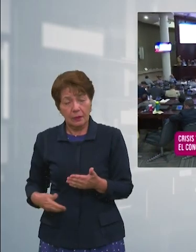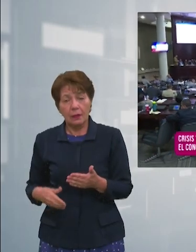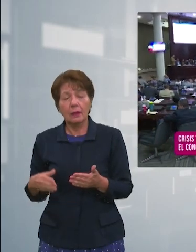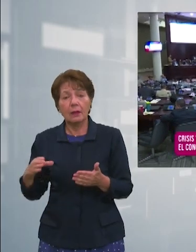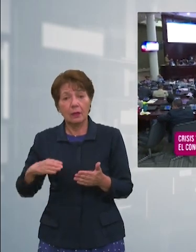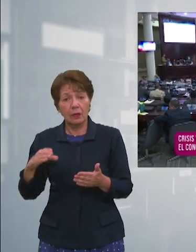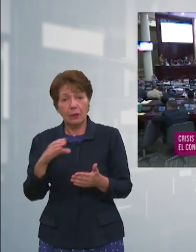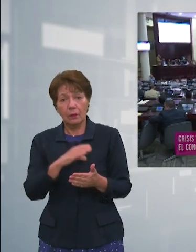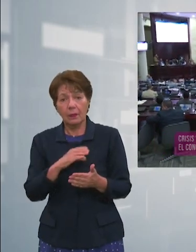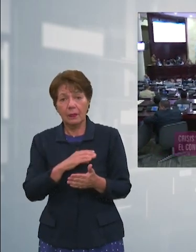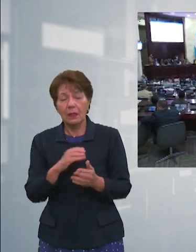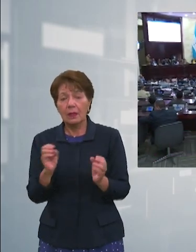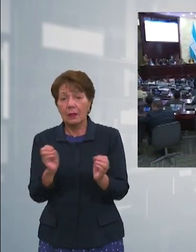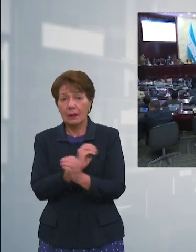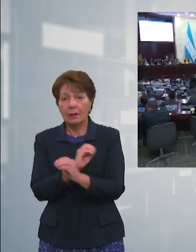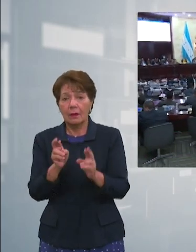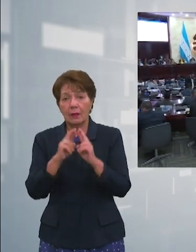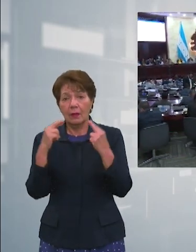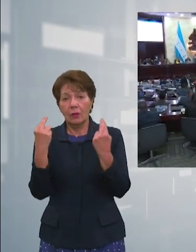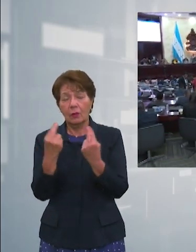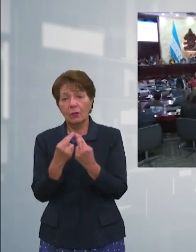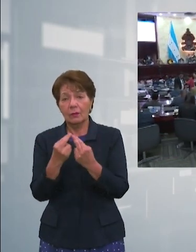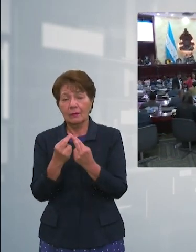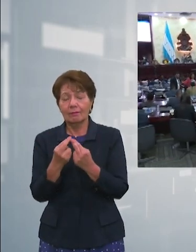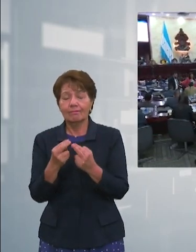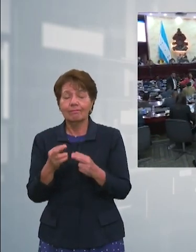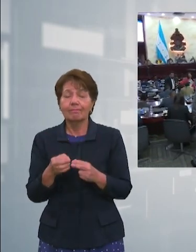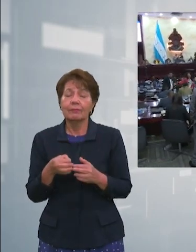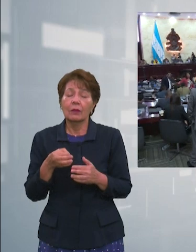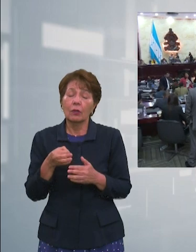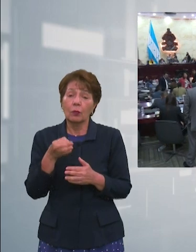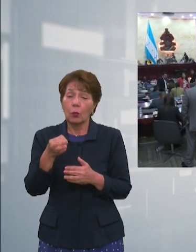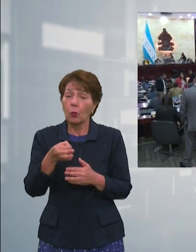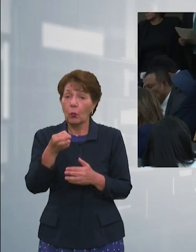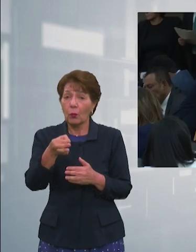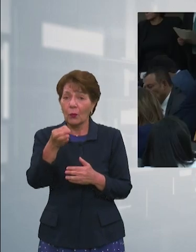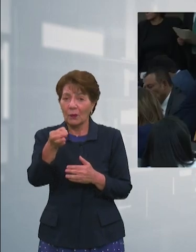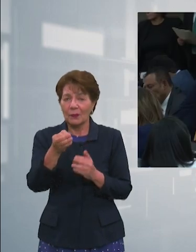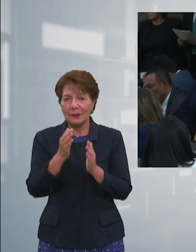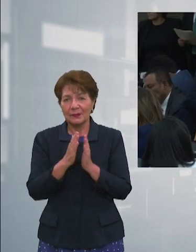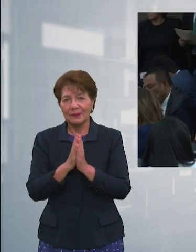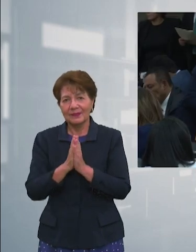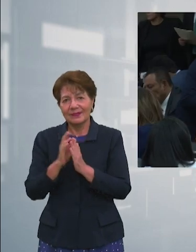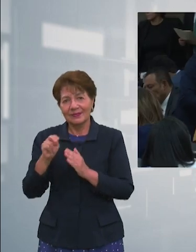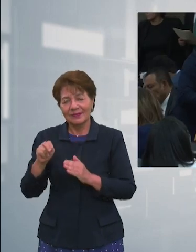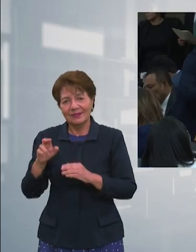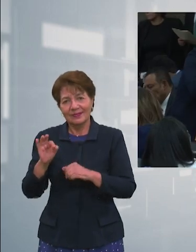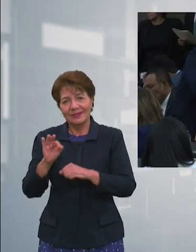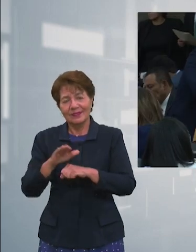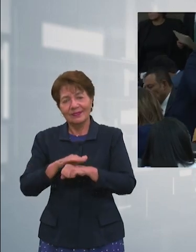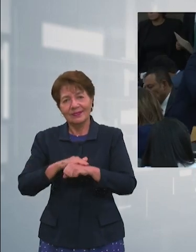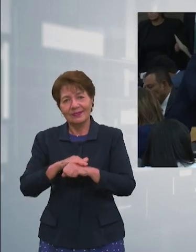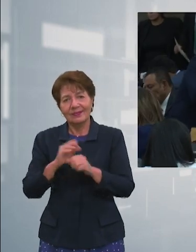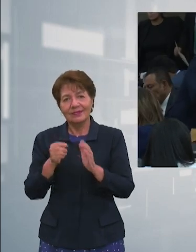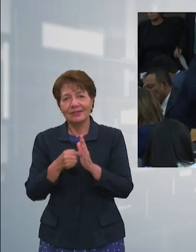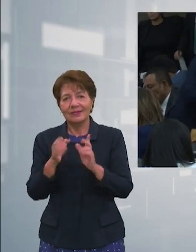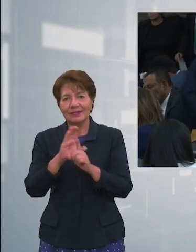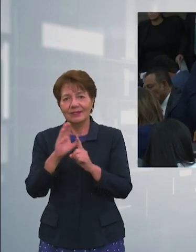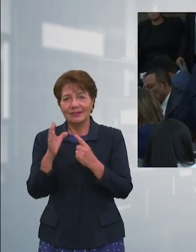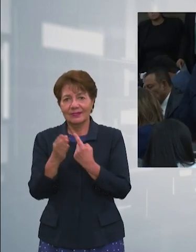falta de sesiones podría prolongarse. Desde Suyapa Medios y Notify les invitamos a fomentar una cultura de paz.